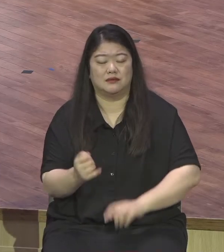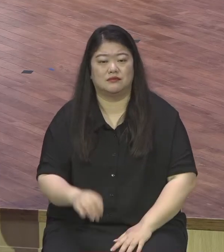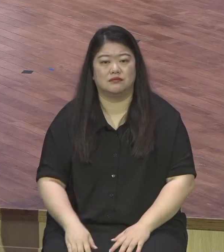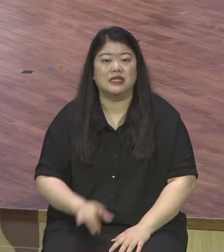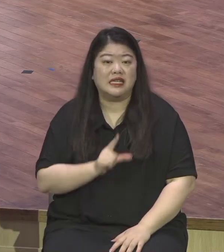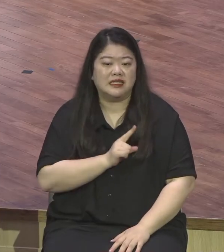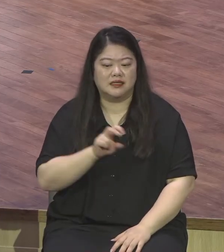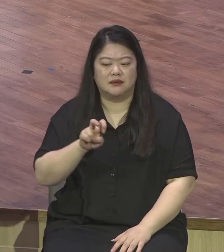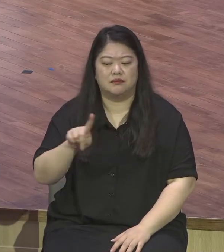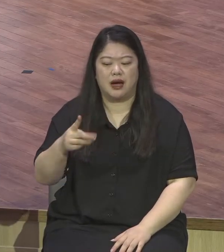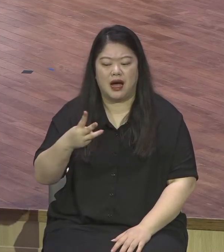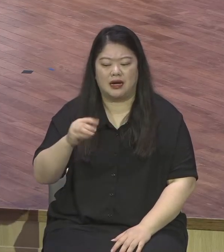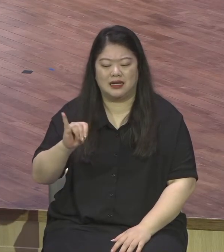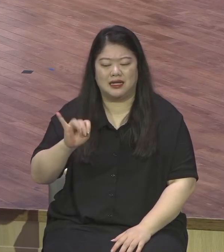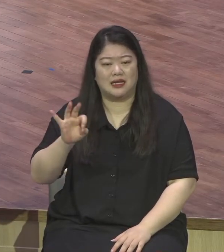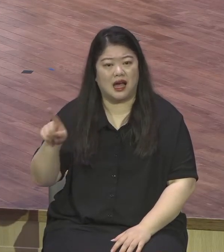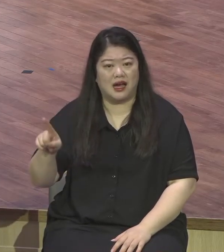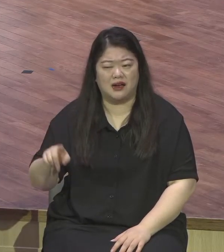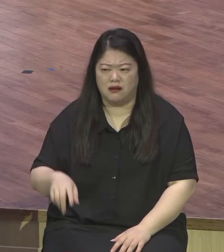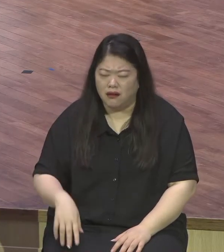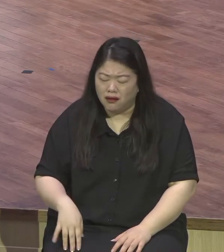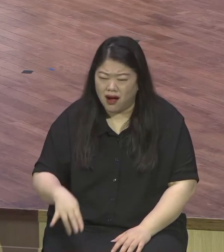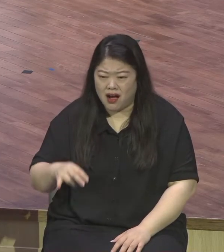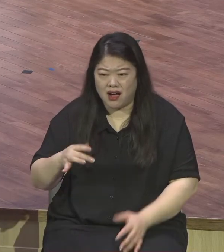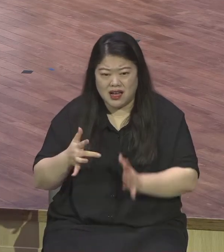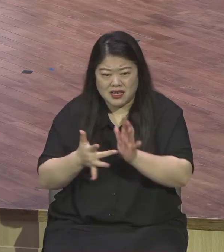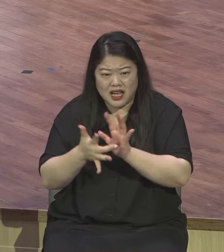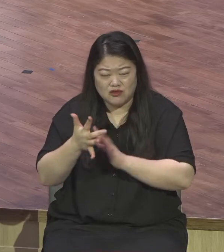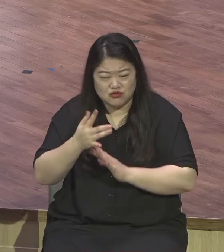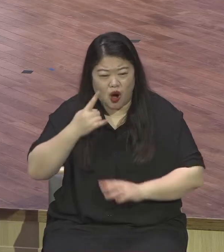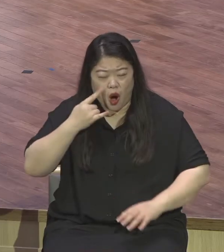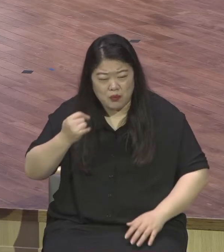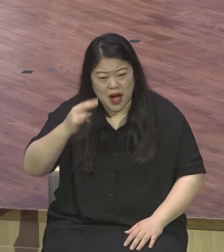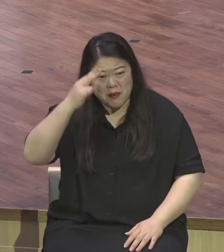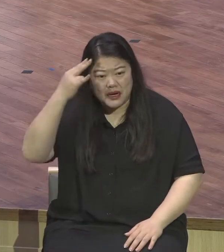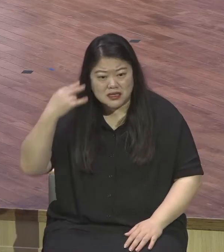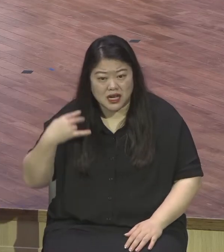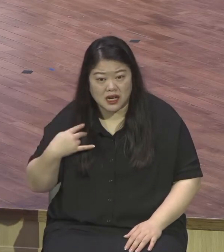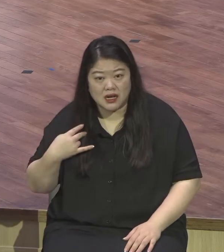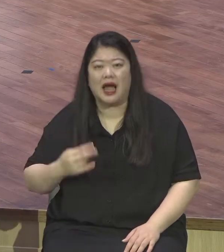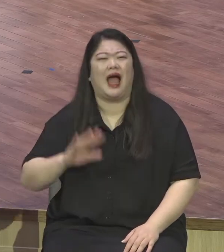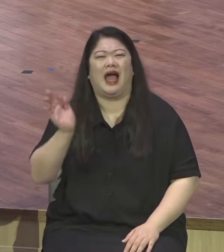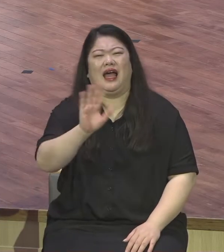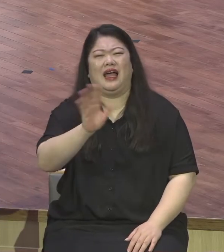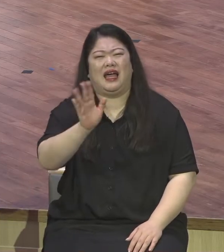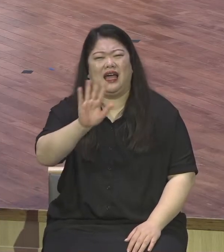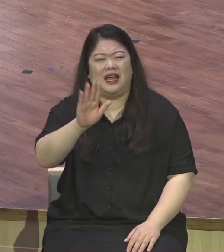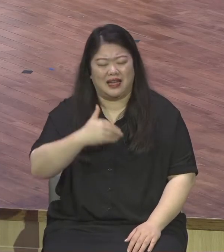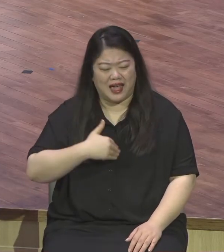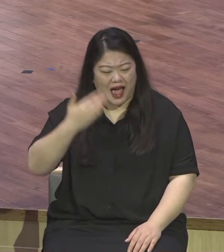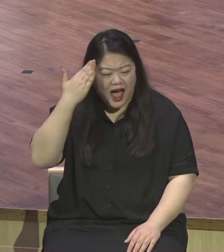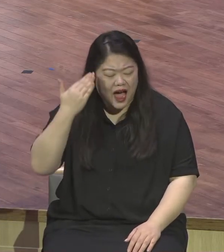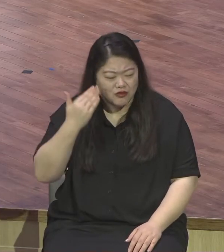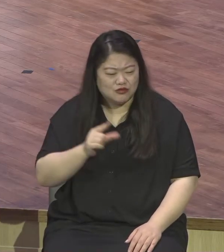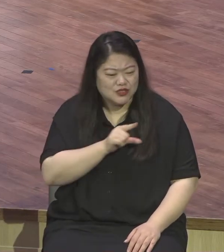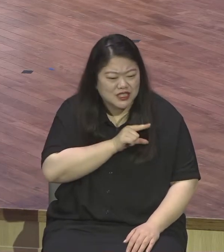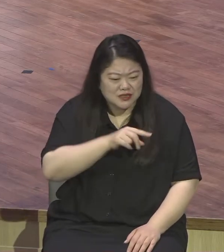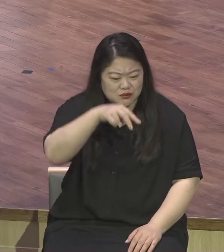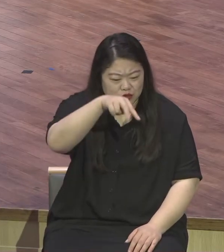순자 많았잖아요. 전부 마리아. 예수님 어머니도 마리아. 오늘 여기 나오는 이분 또 마리아예요.